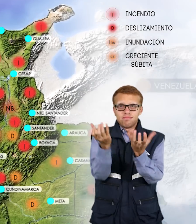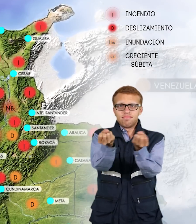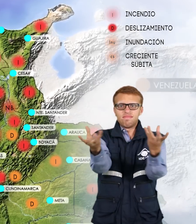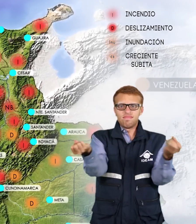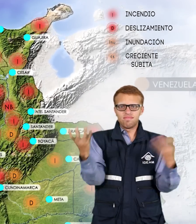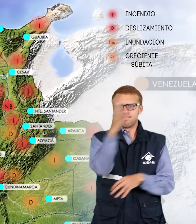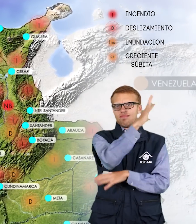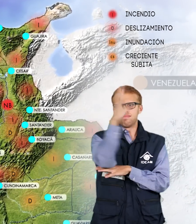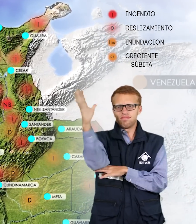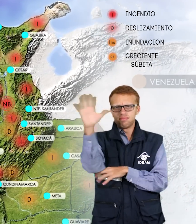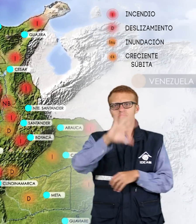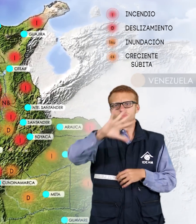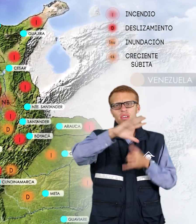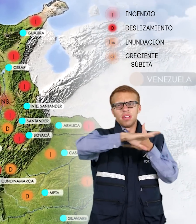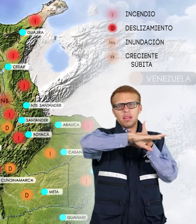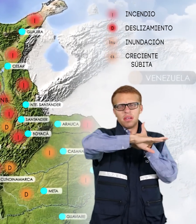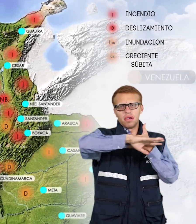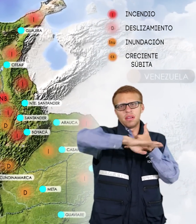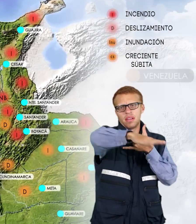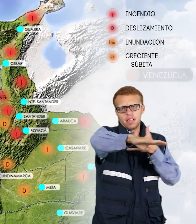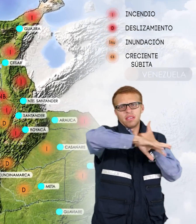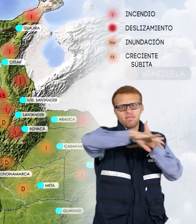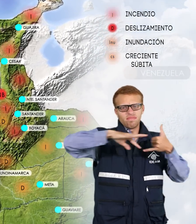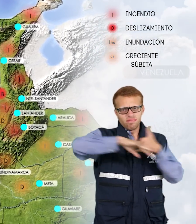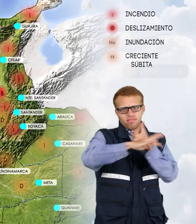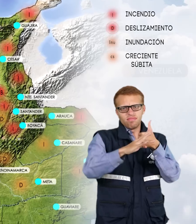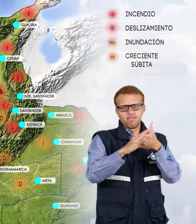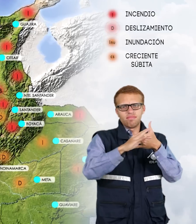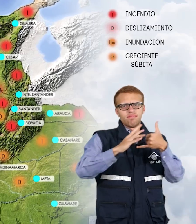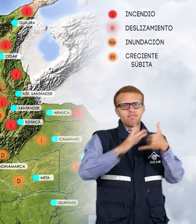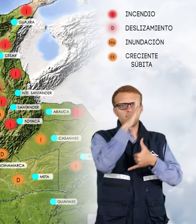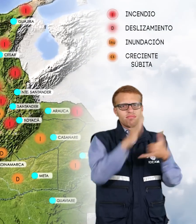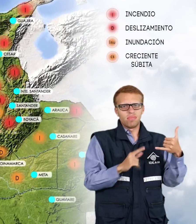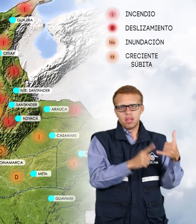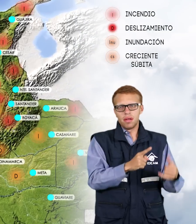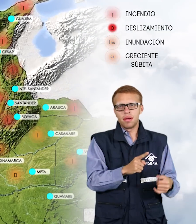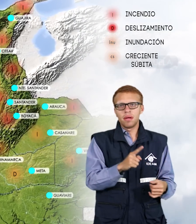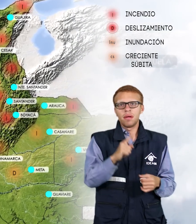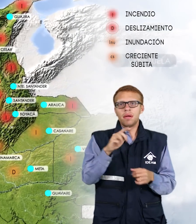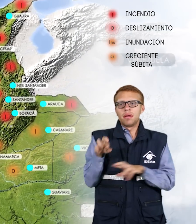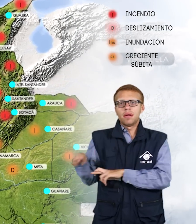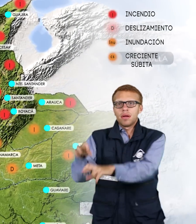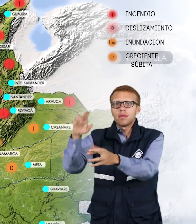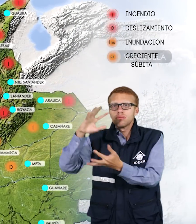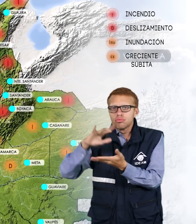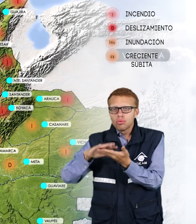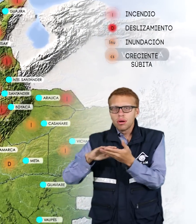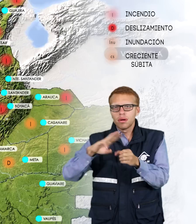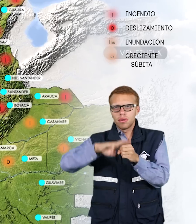municipios de las regiones Andina, Caribe y Orinoquía, por niveles bajos en los ríos Magdalena y Cauca,